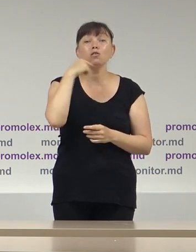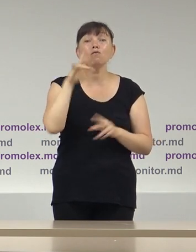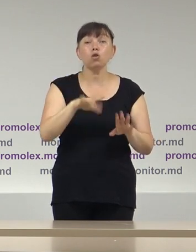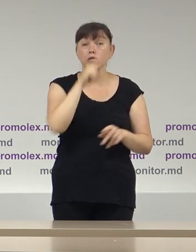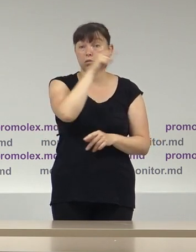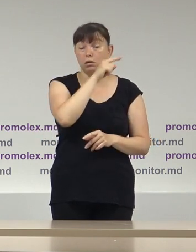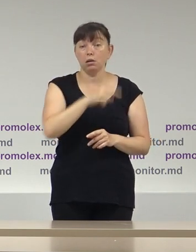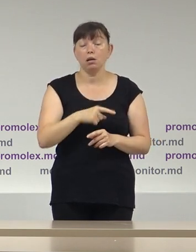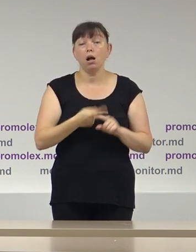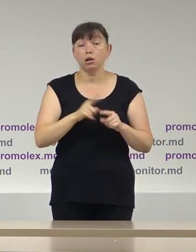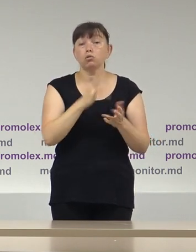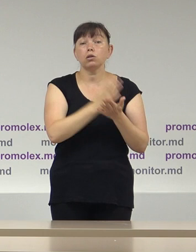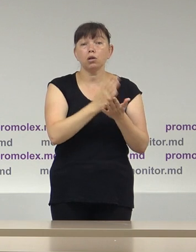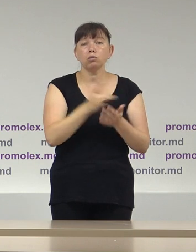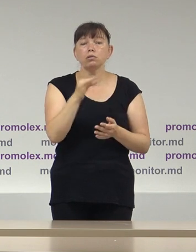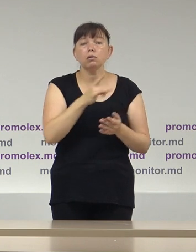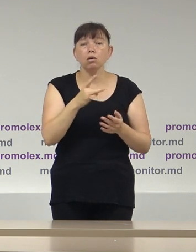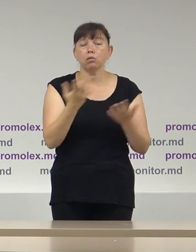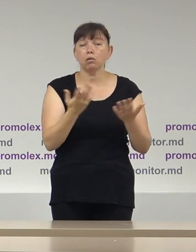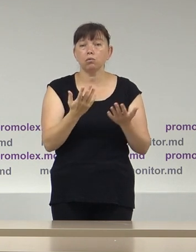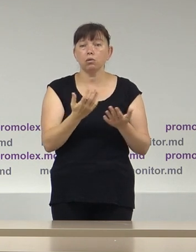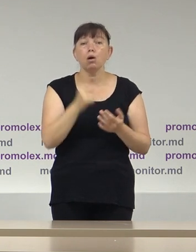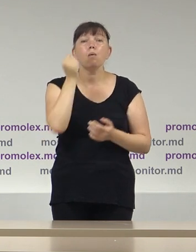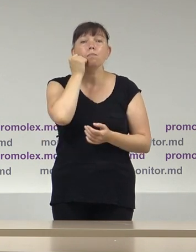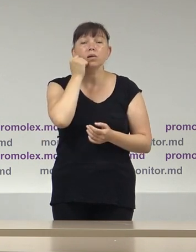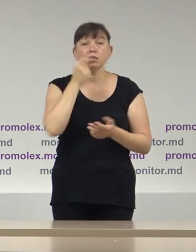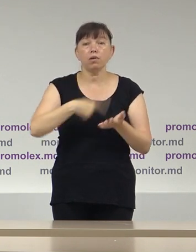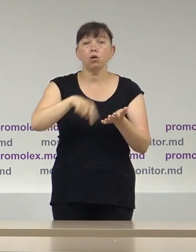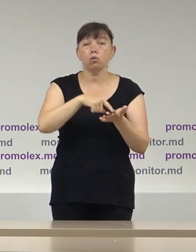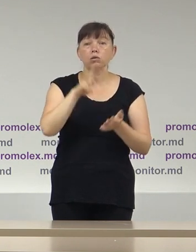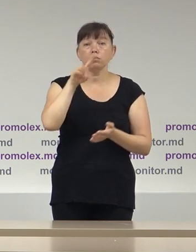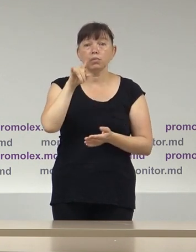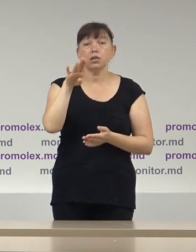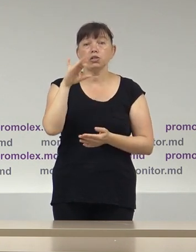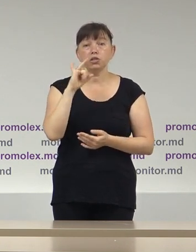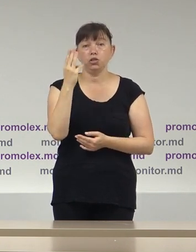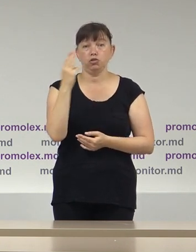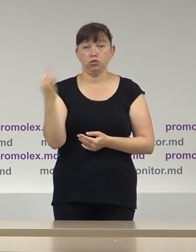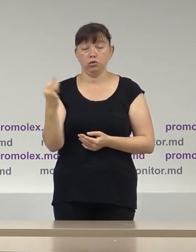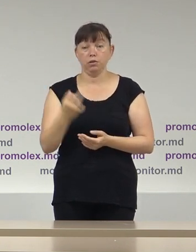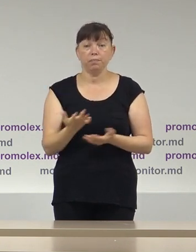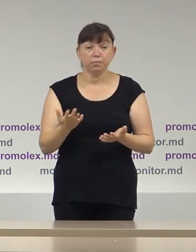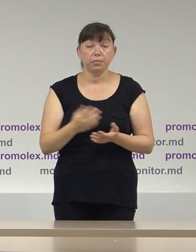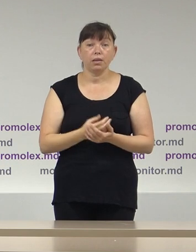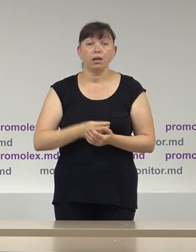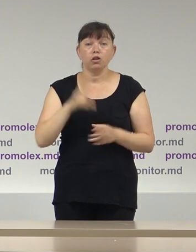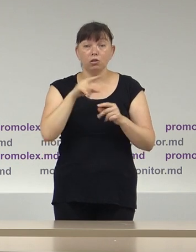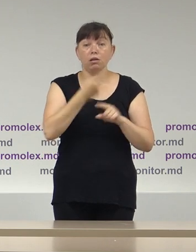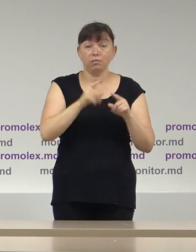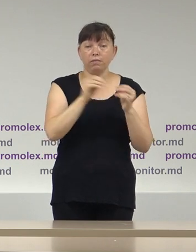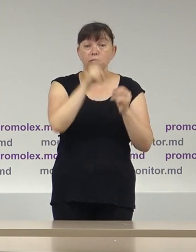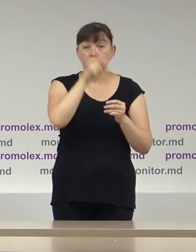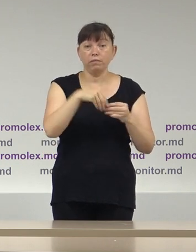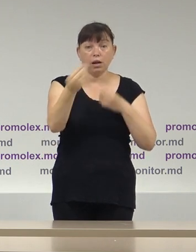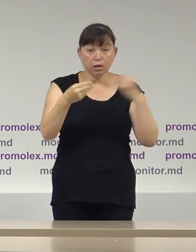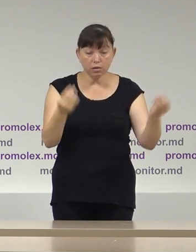Rusă, amplăsat în regiunea Moscova, orașul Mătișe. În context, ar fi bine